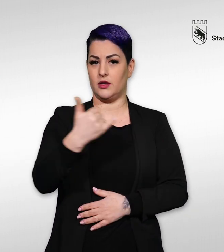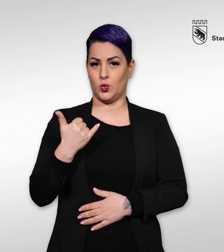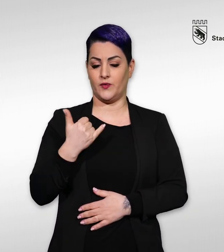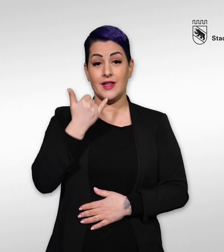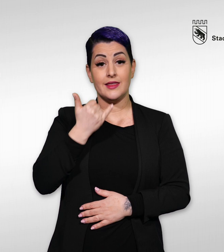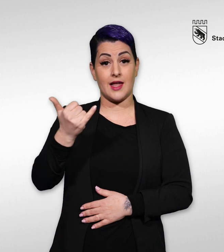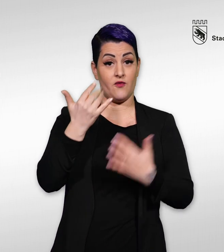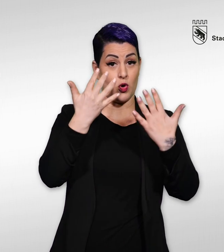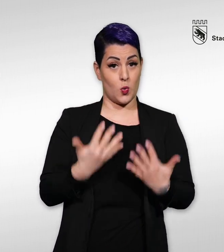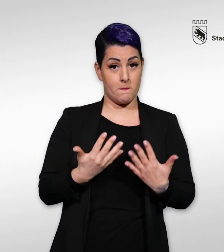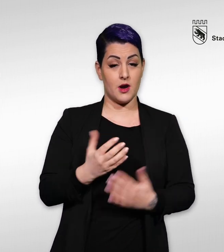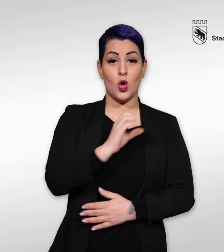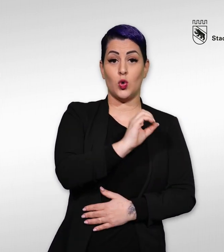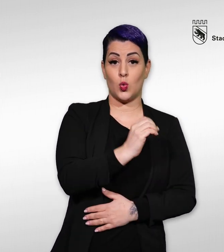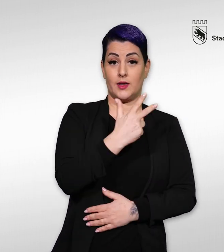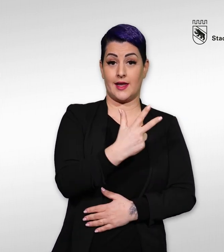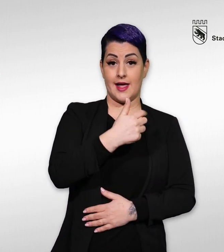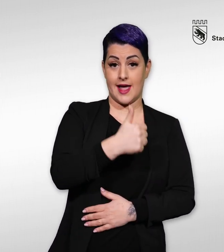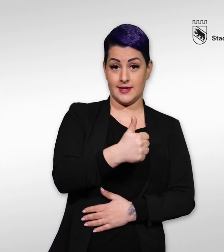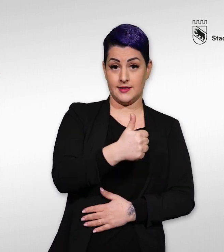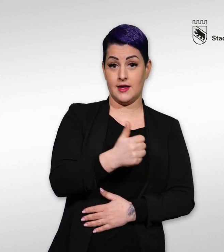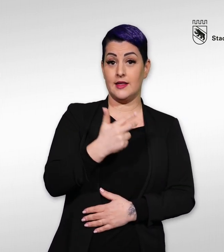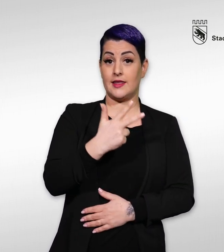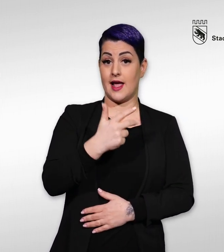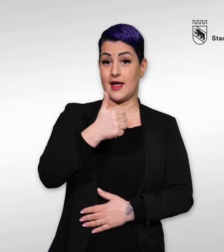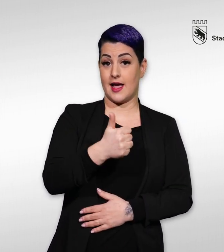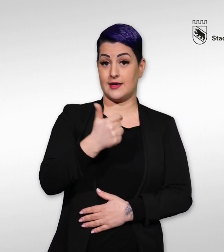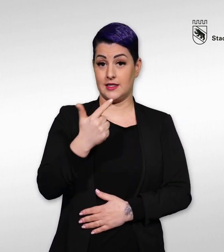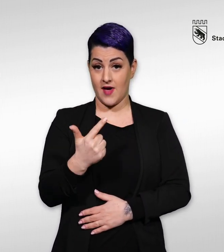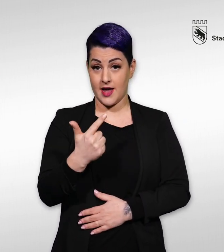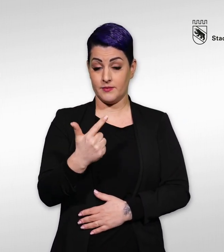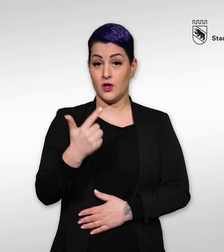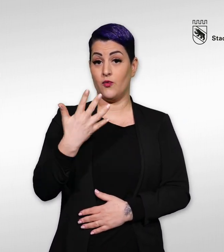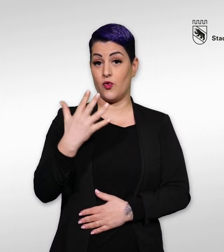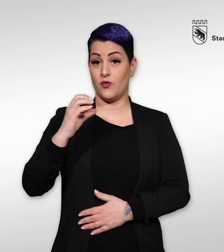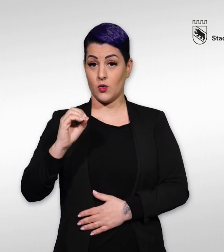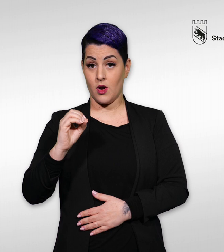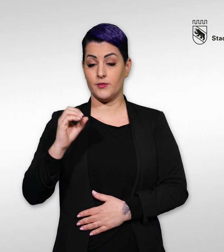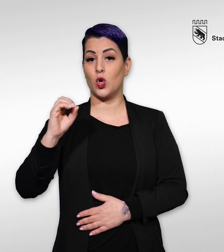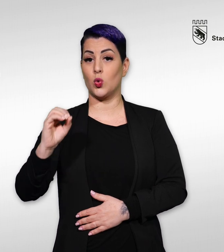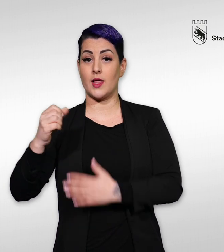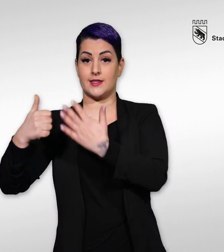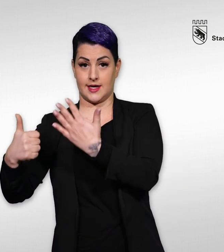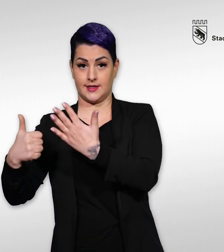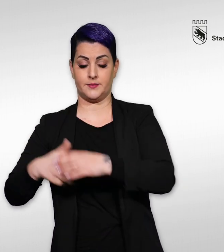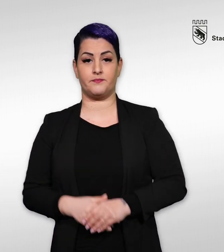50 06 Sie erreichen uns auch per E-Mail info at